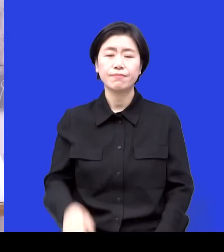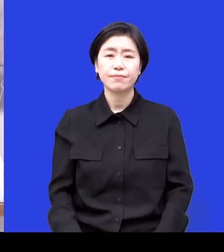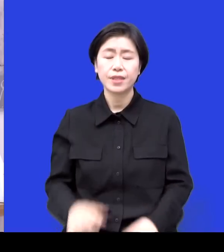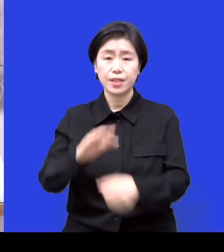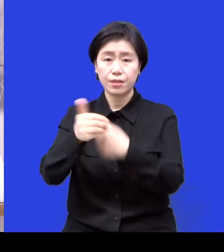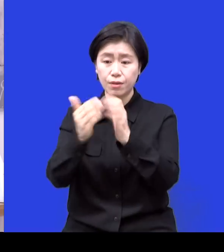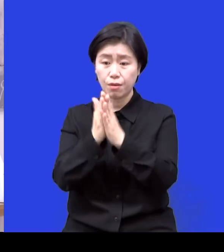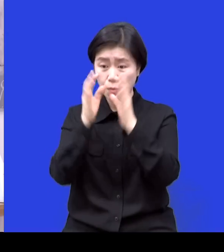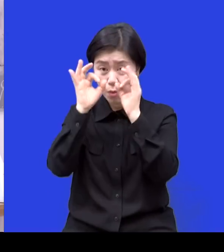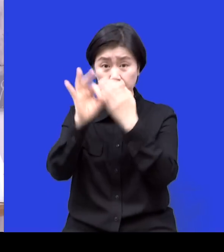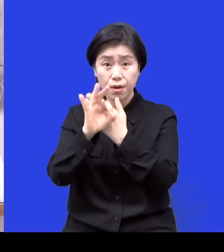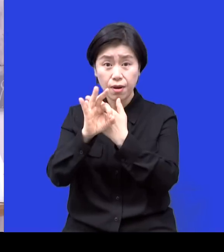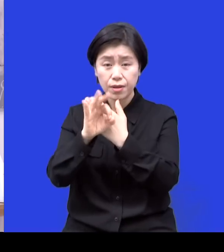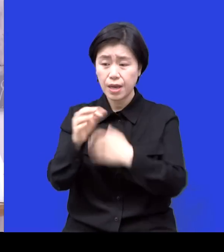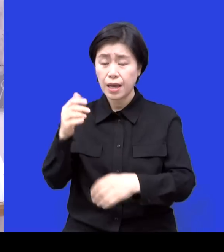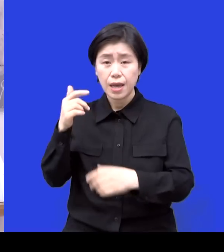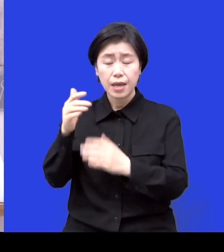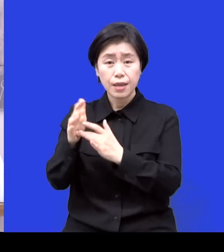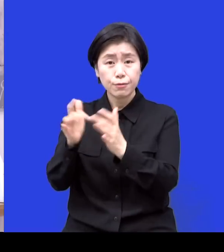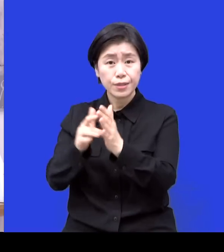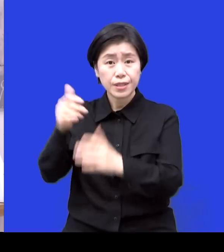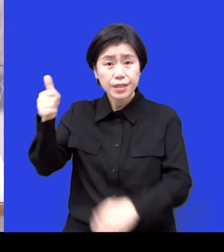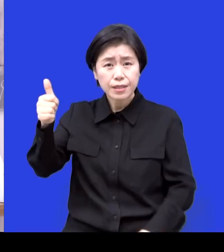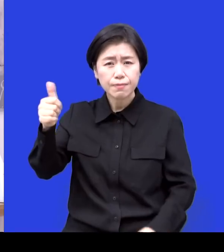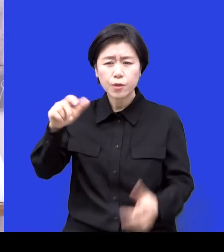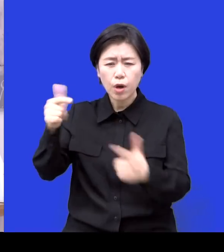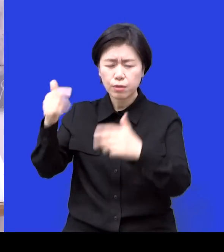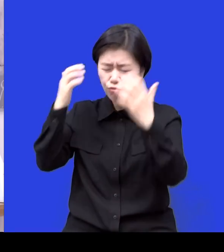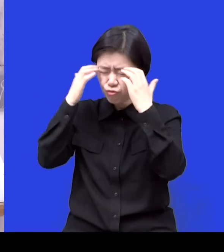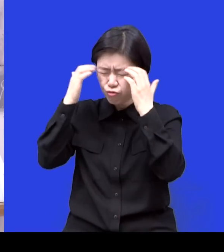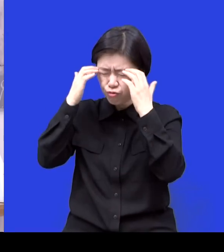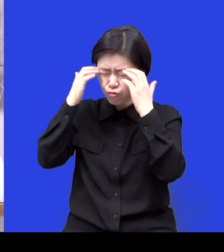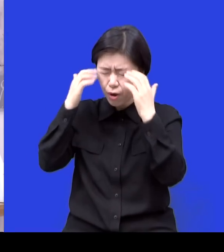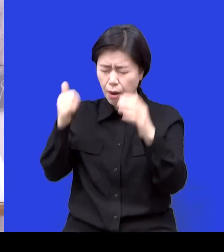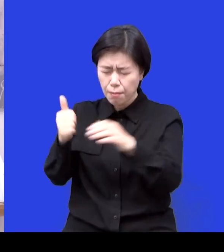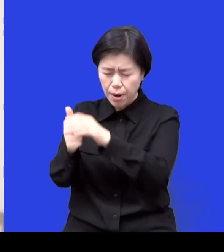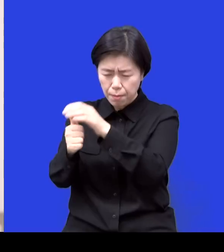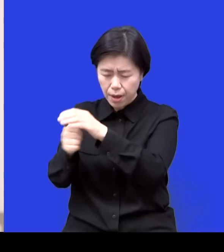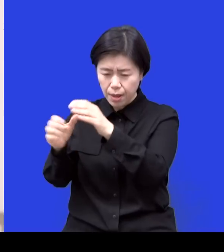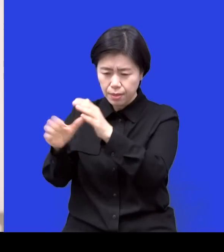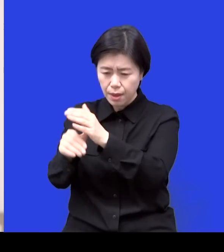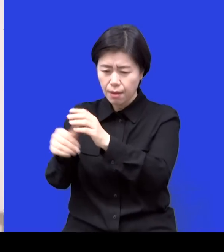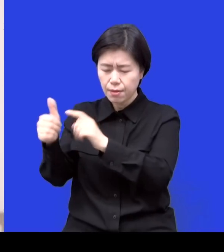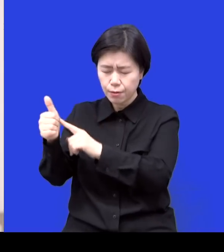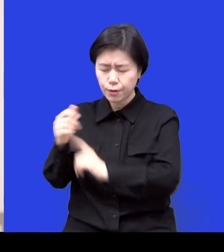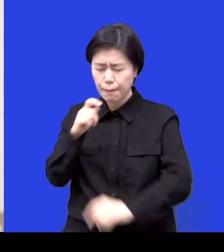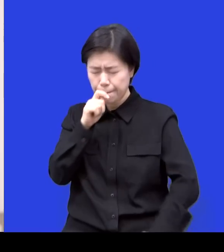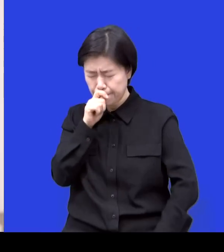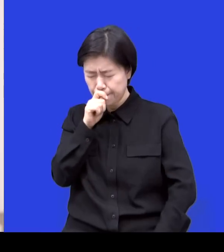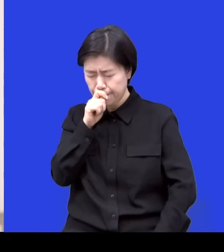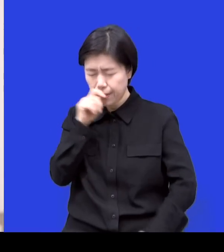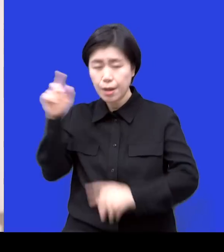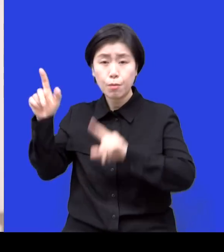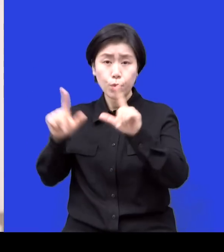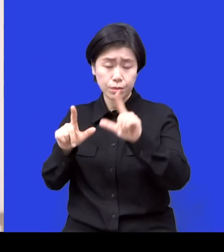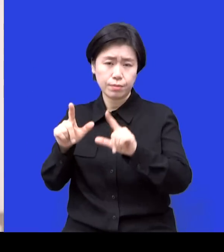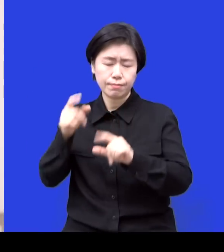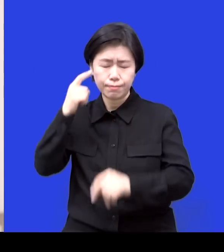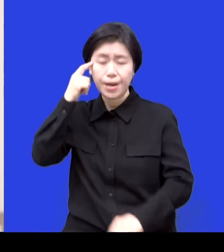아무 말씀도 안 하시고 갑자기 그게 스쳐 지나가는 거예요. 그래서 조용하자. 네. 거기서도 아까